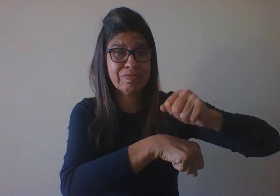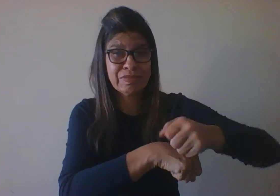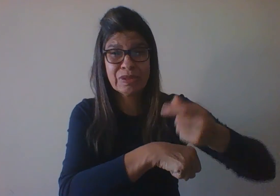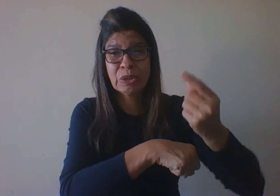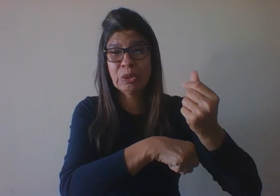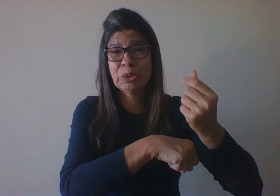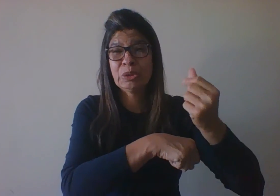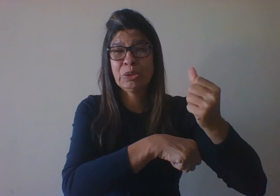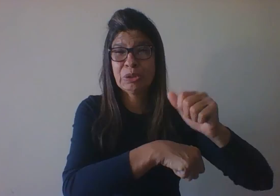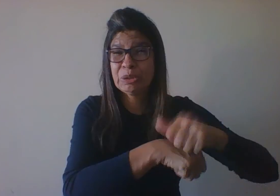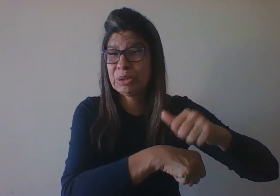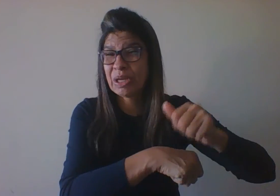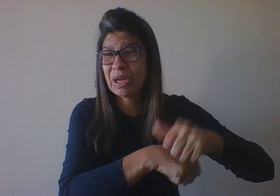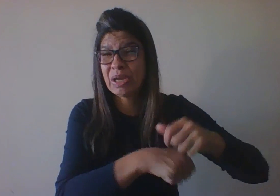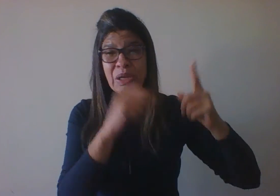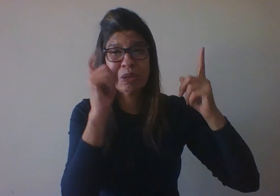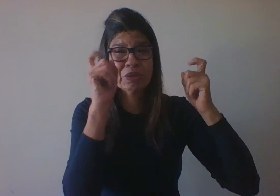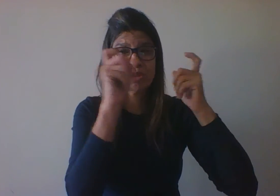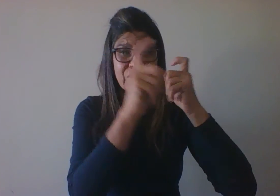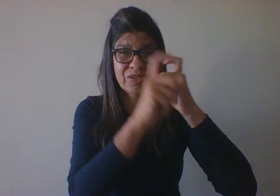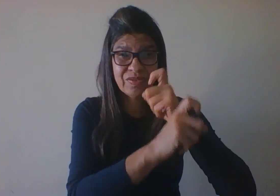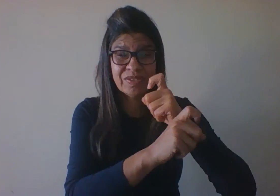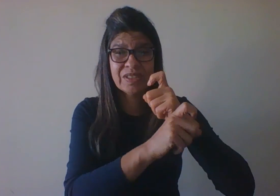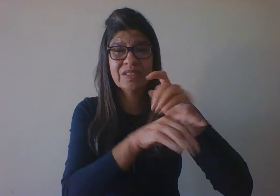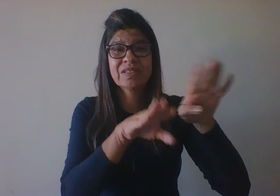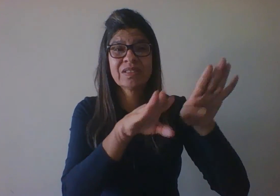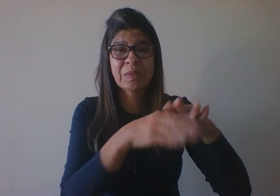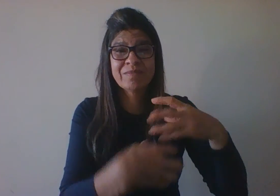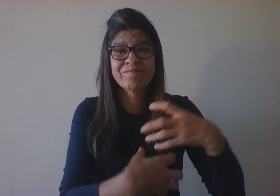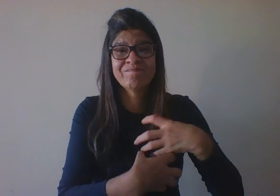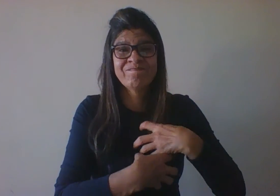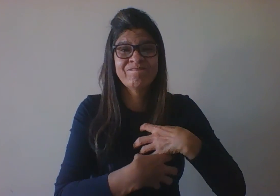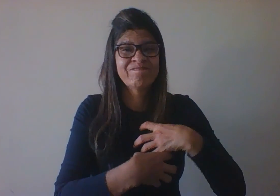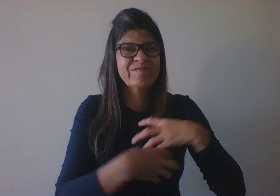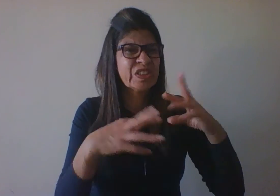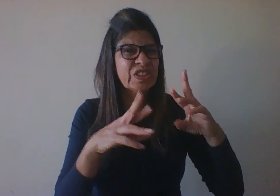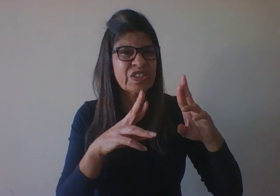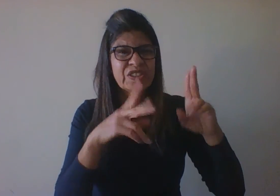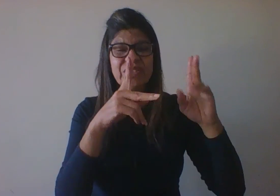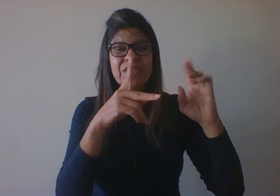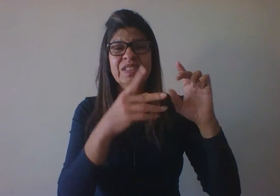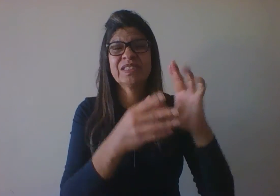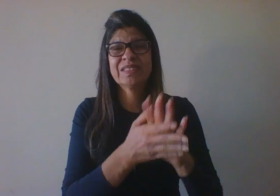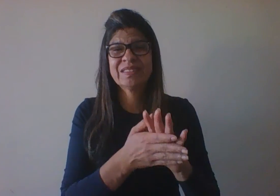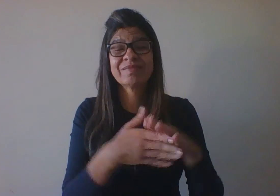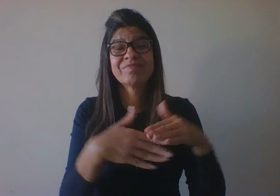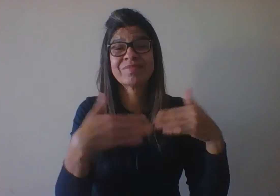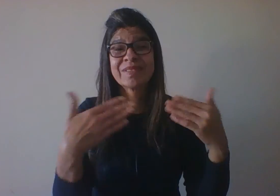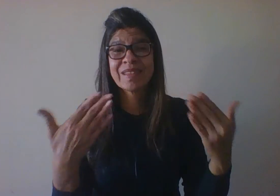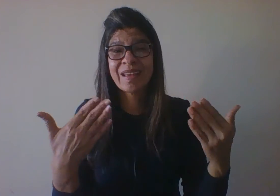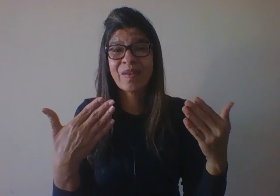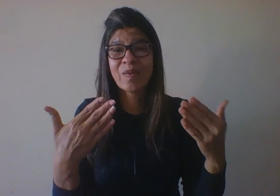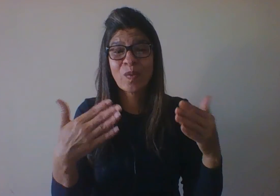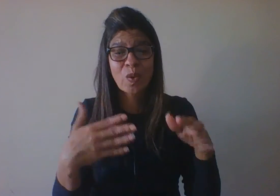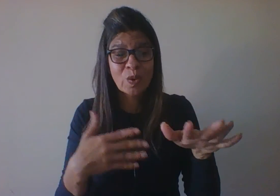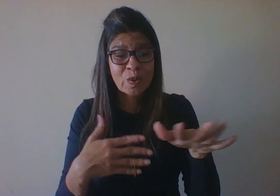existam dificuldades afetivas. Então, esses elementos impactam na gestação.